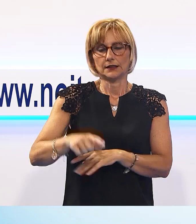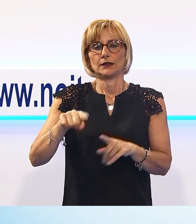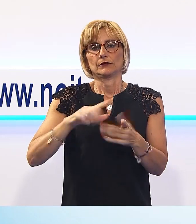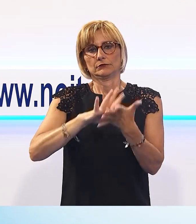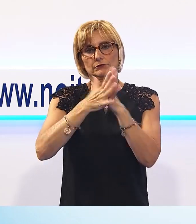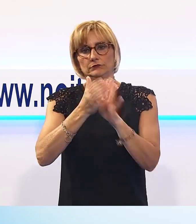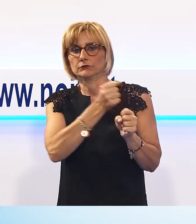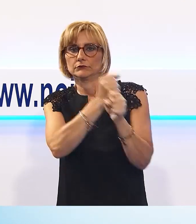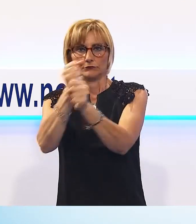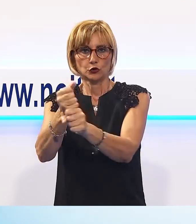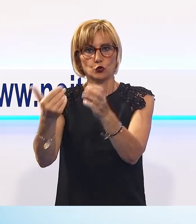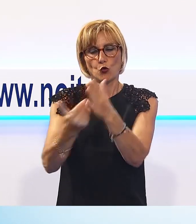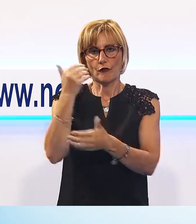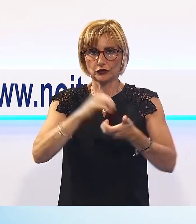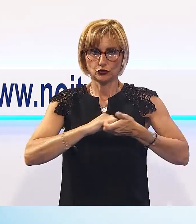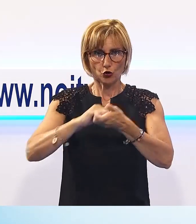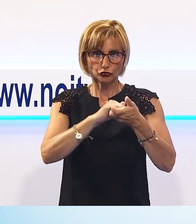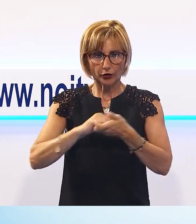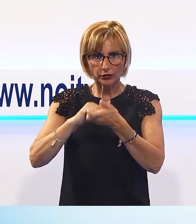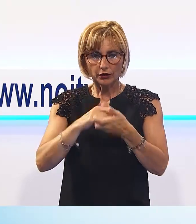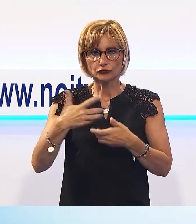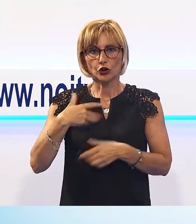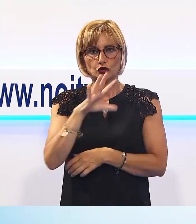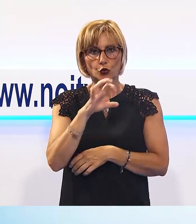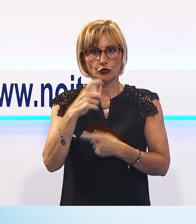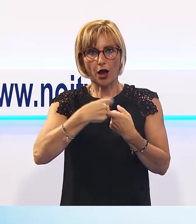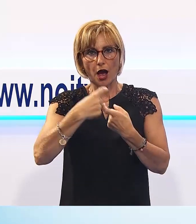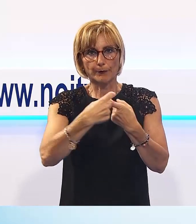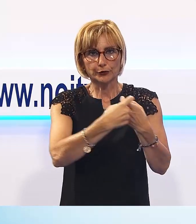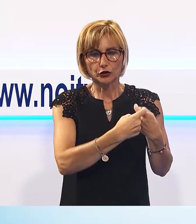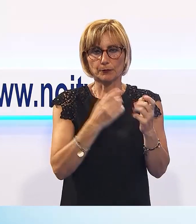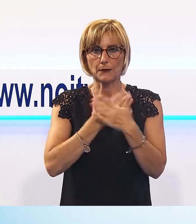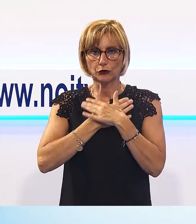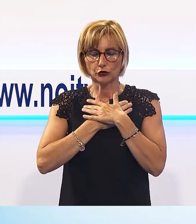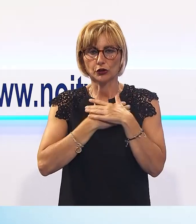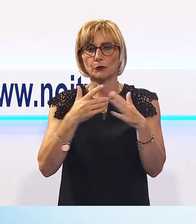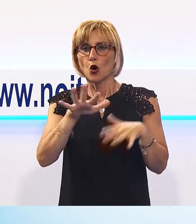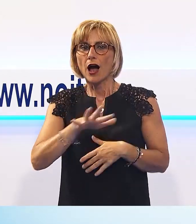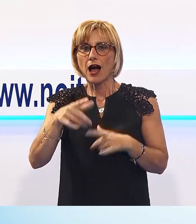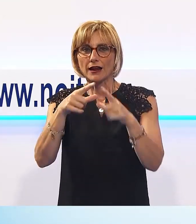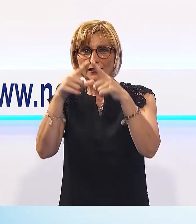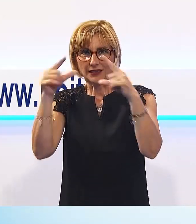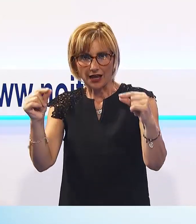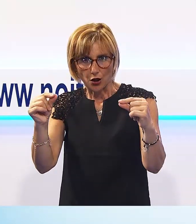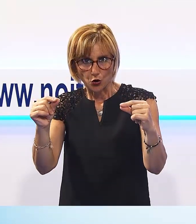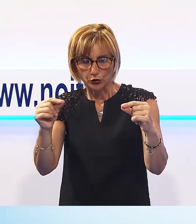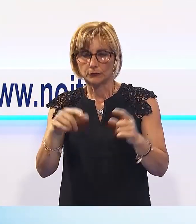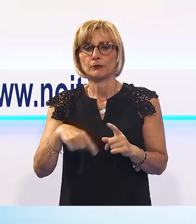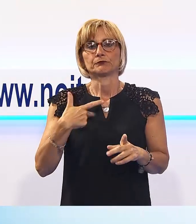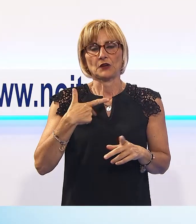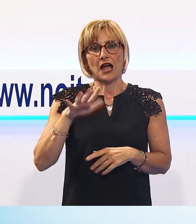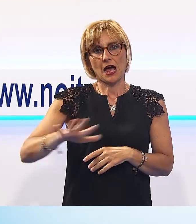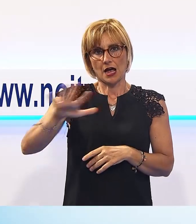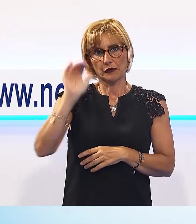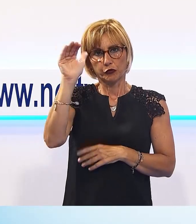mano alla nuova società, che avrà in dote i 500 approdi della Madonnina e l'area del Triangolino. Un'area da anni in attesa di avere un futuro.